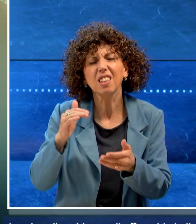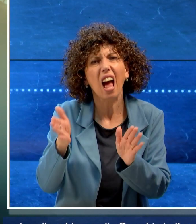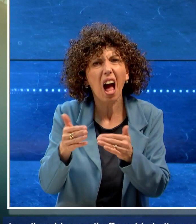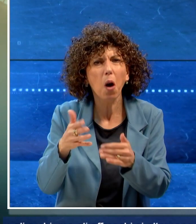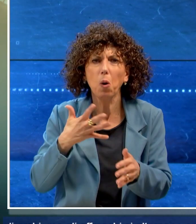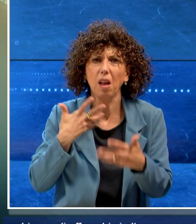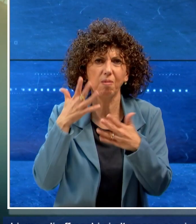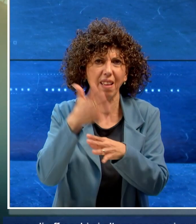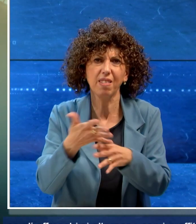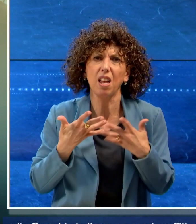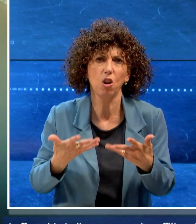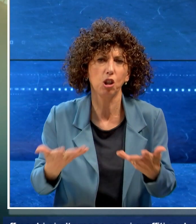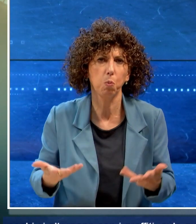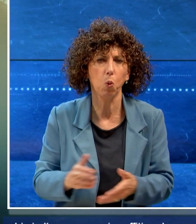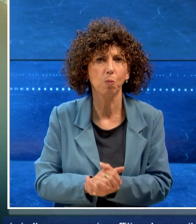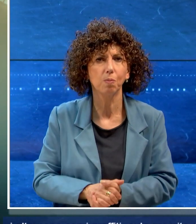inaccessibili.